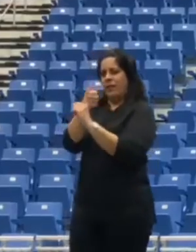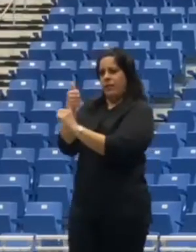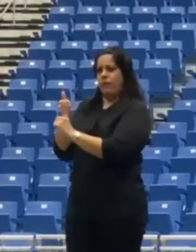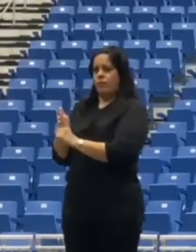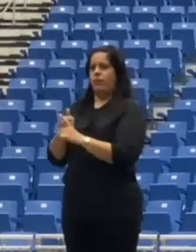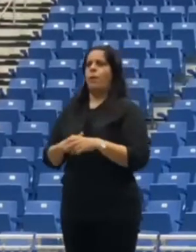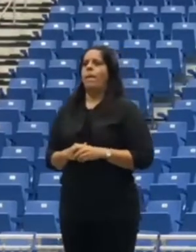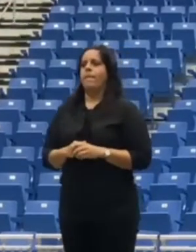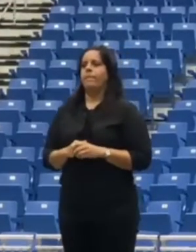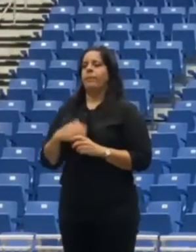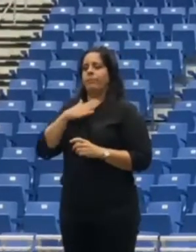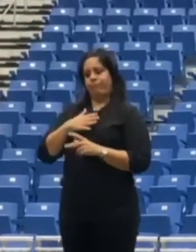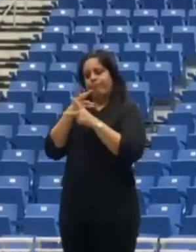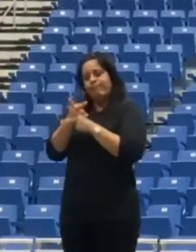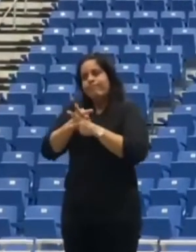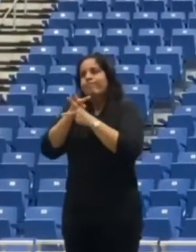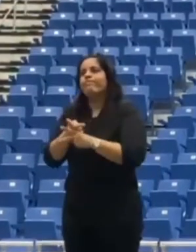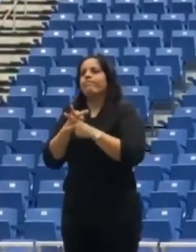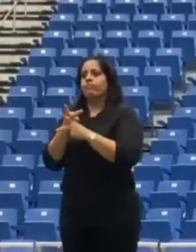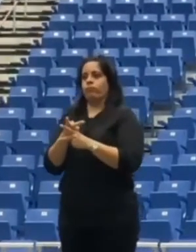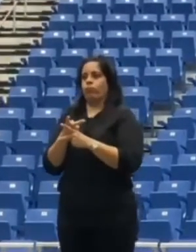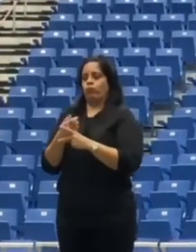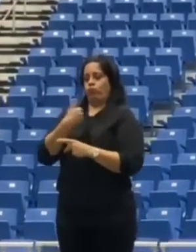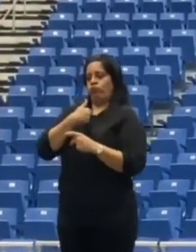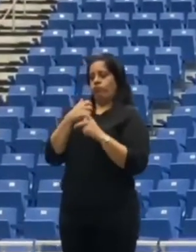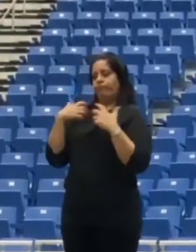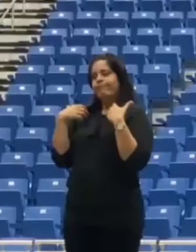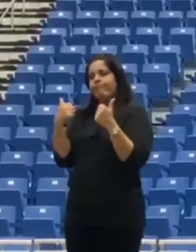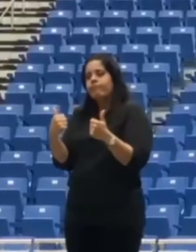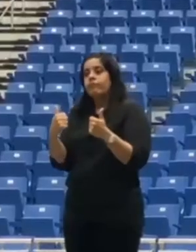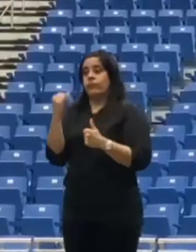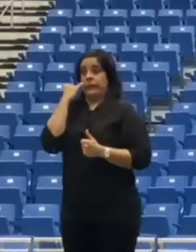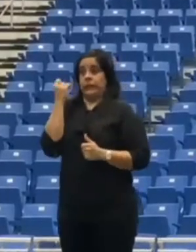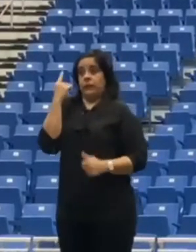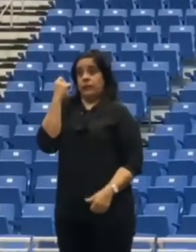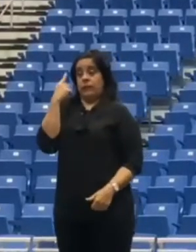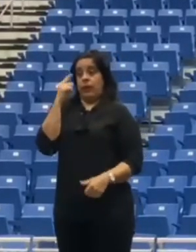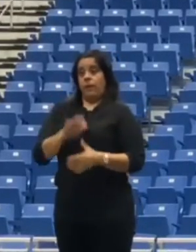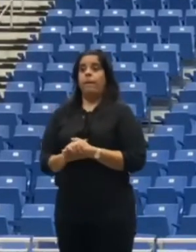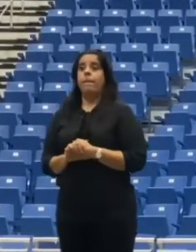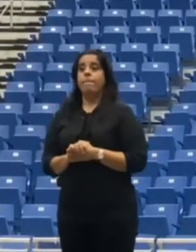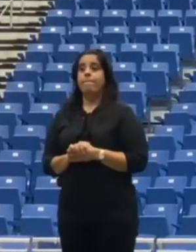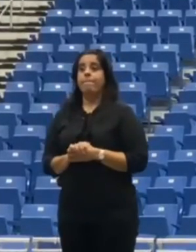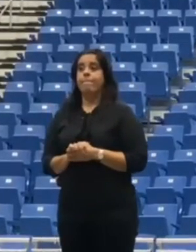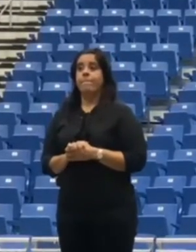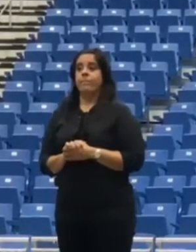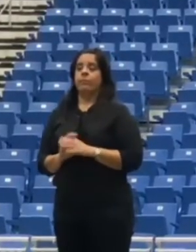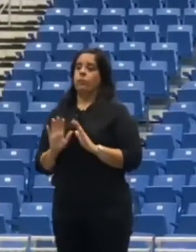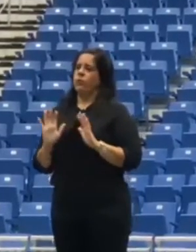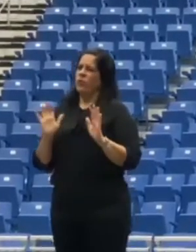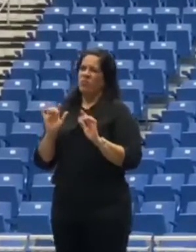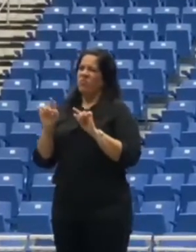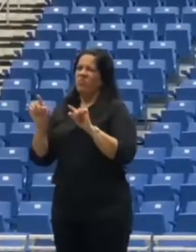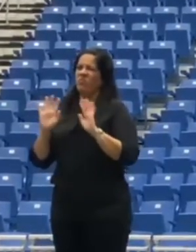cuidado personal de empoderarse de la salud obviamente si usted entiende que no debe ir a